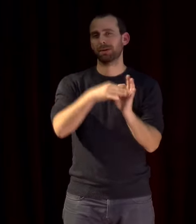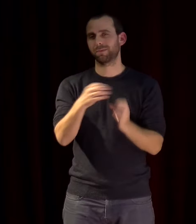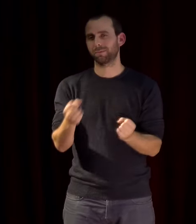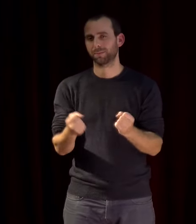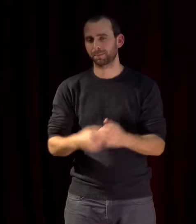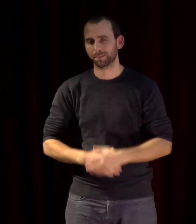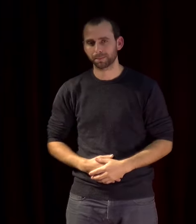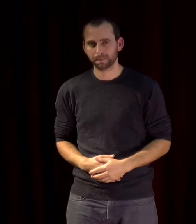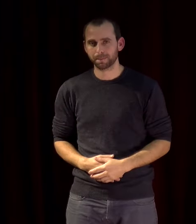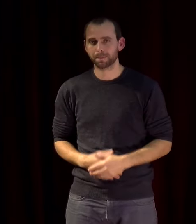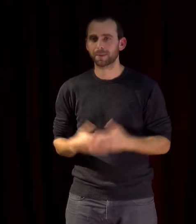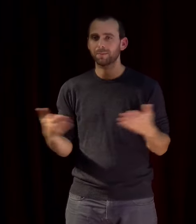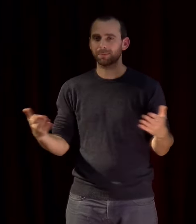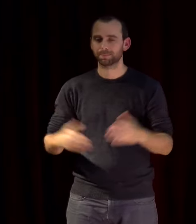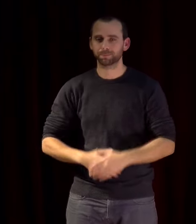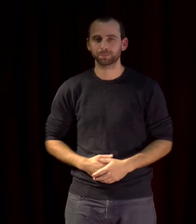voilà